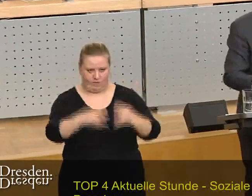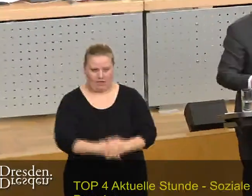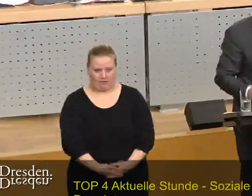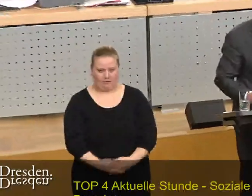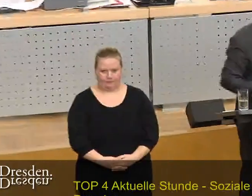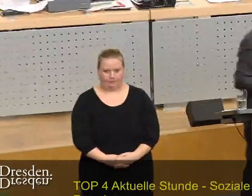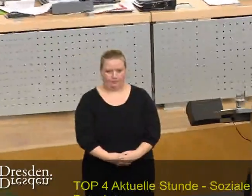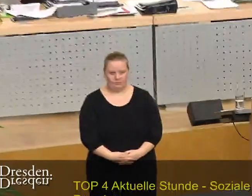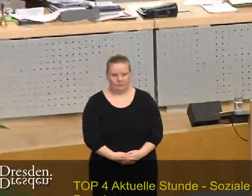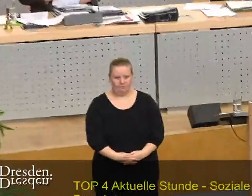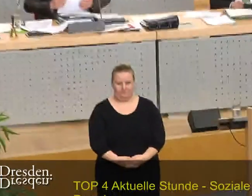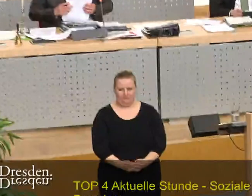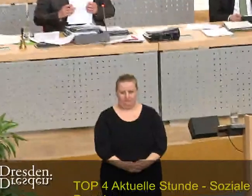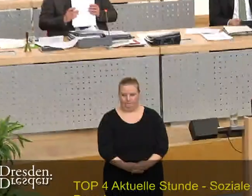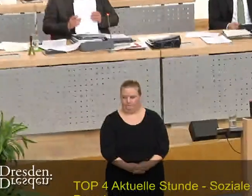Aufmerksamkeit.